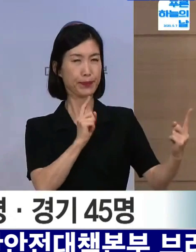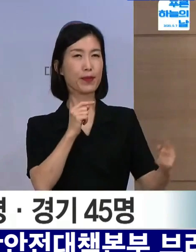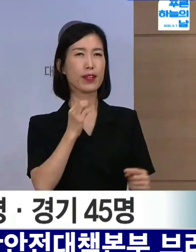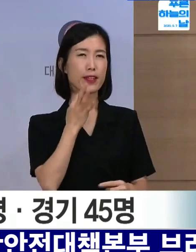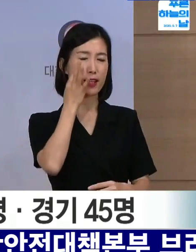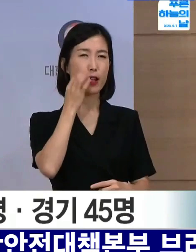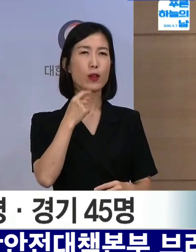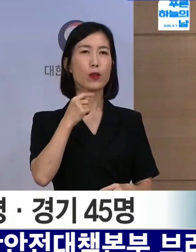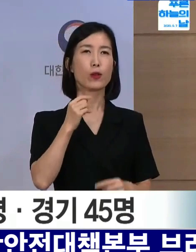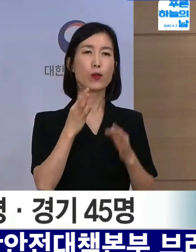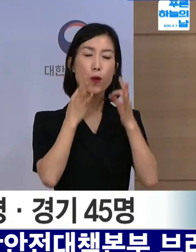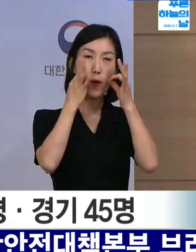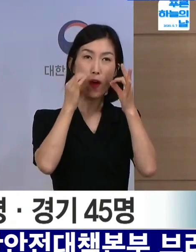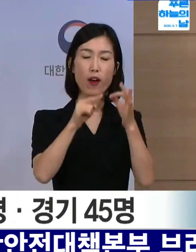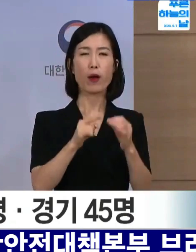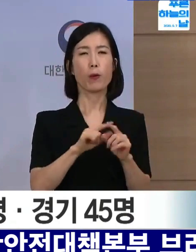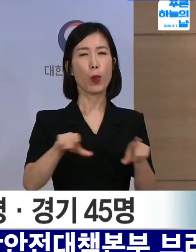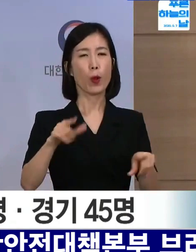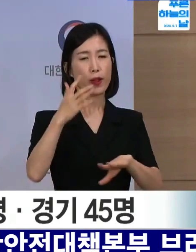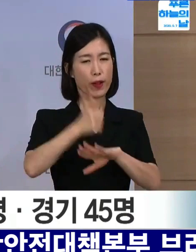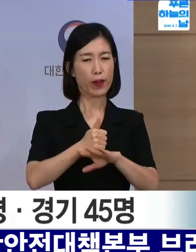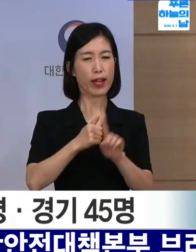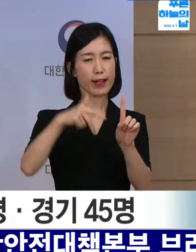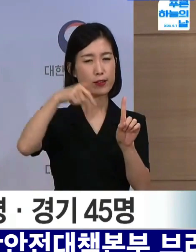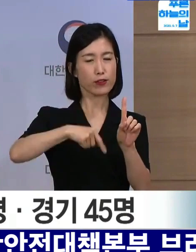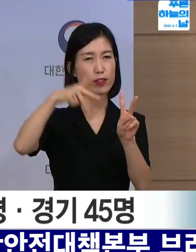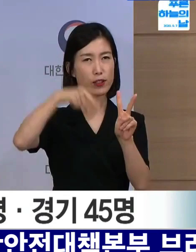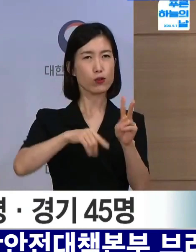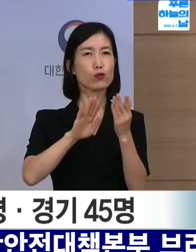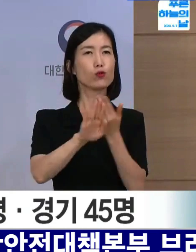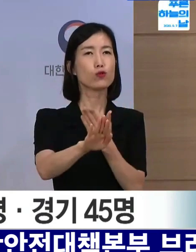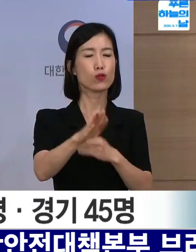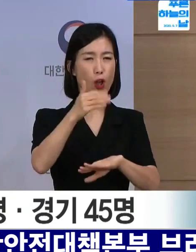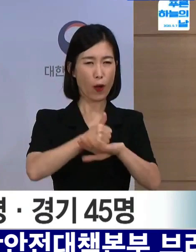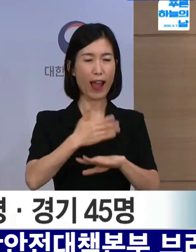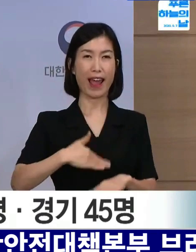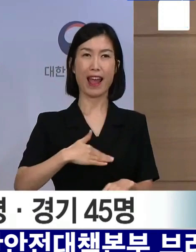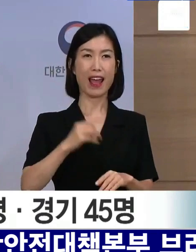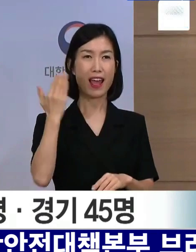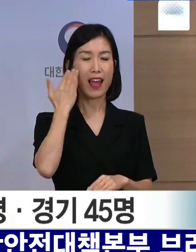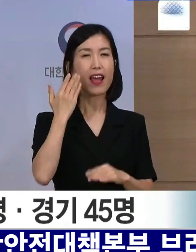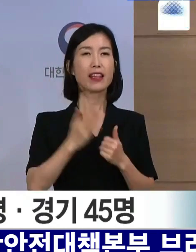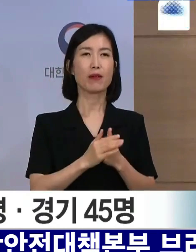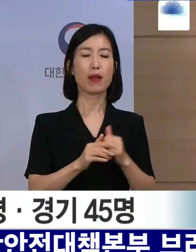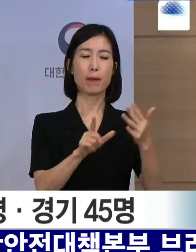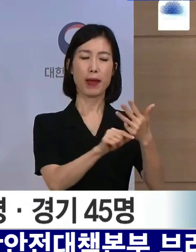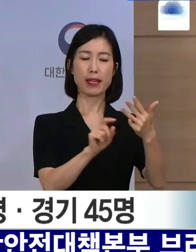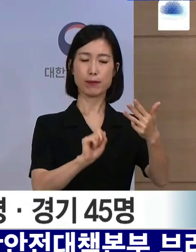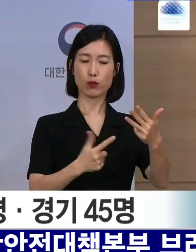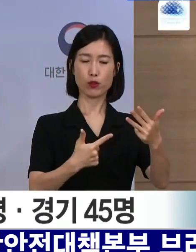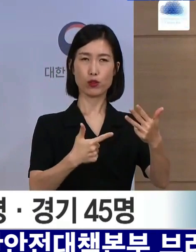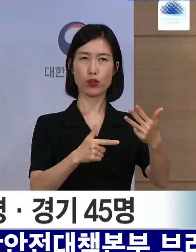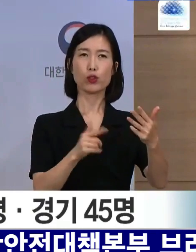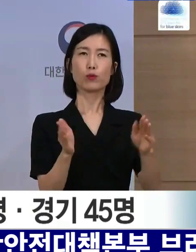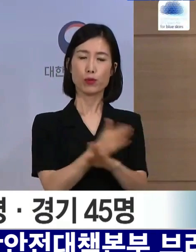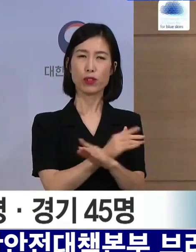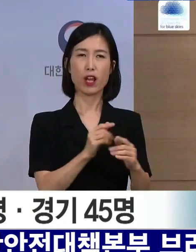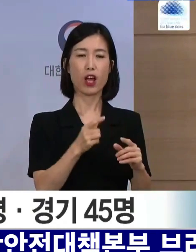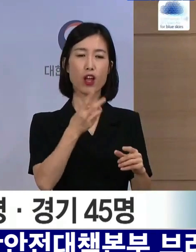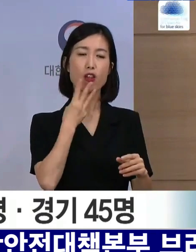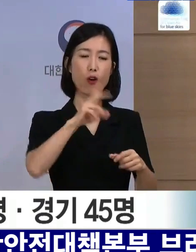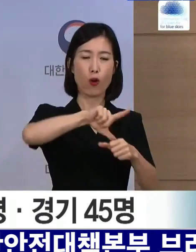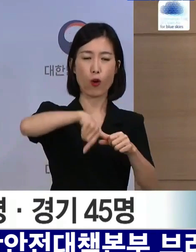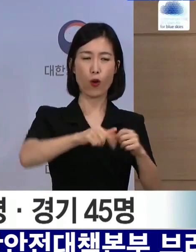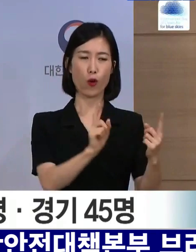노력은 1, 2주의 시차를 동반하는 점을 고려할 때 현재의 상황은 8월 16일부터 시작한 수도권 거리 두기